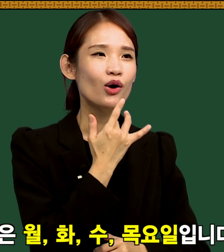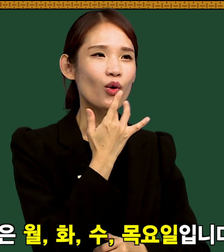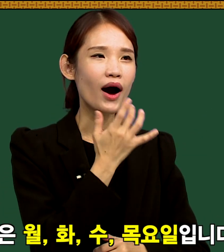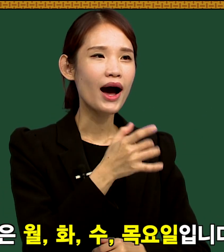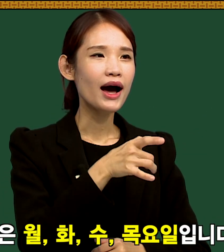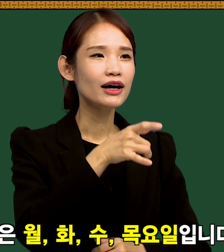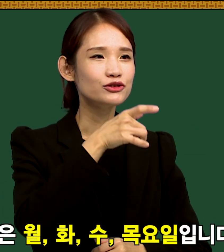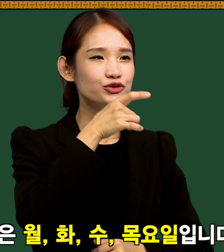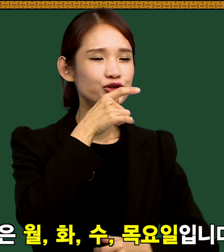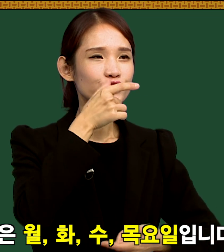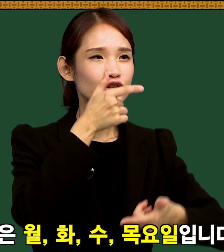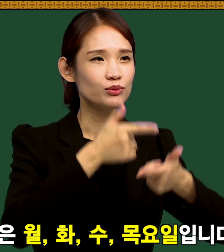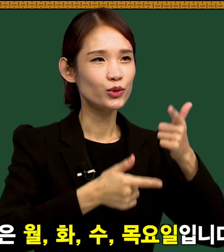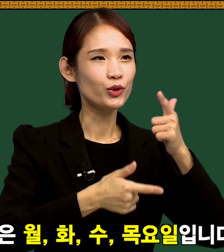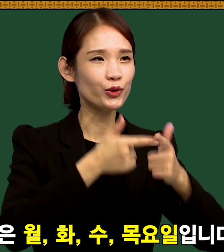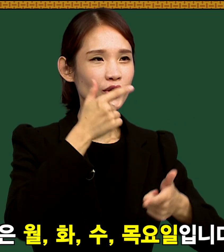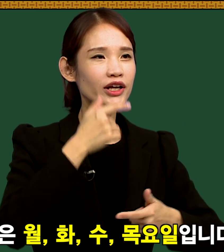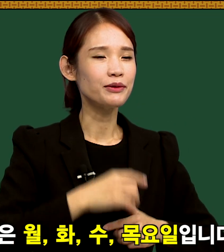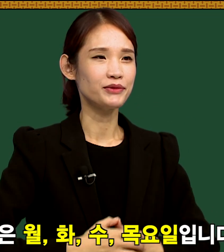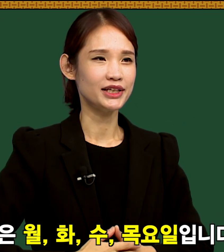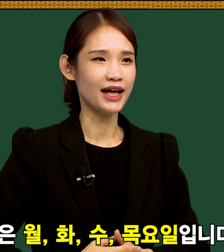화, 수, 목요일입니다. 감사합니다.